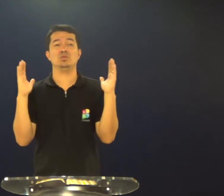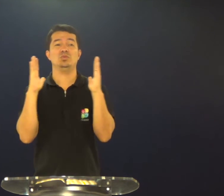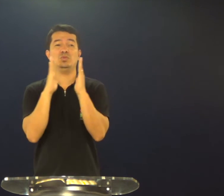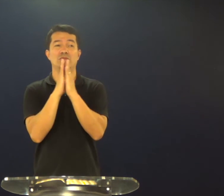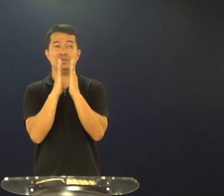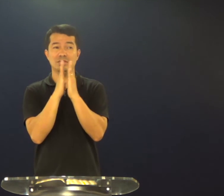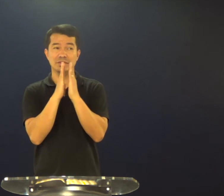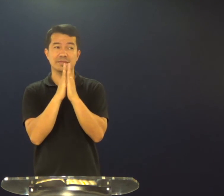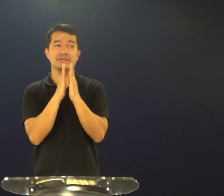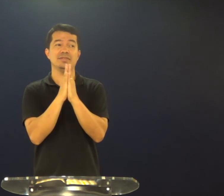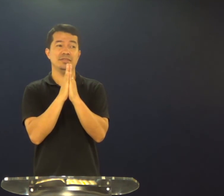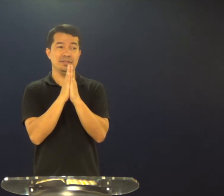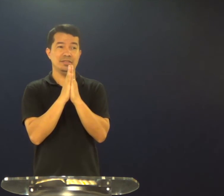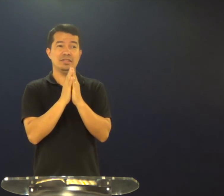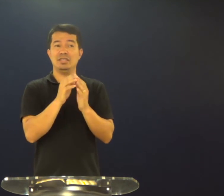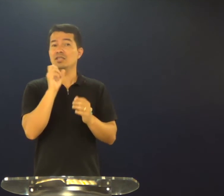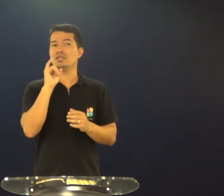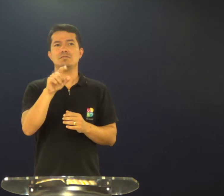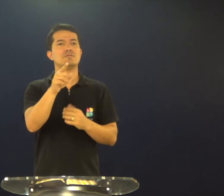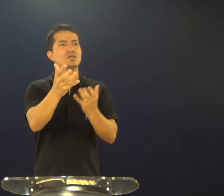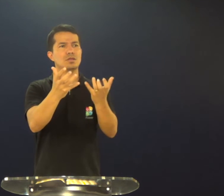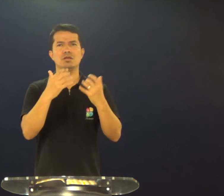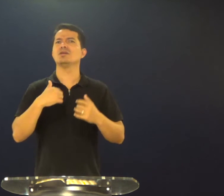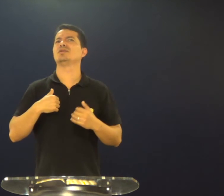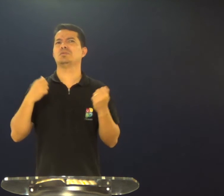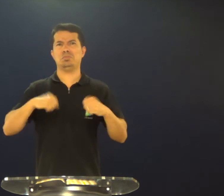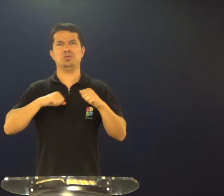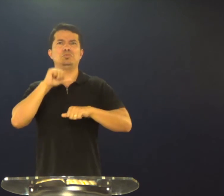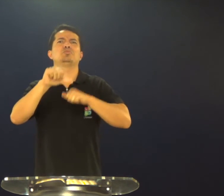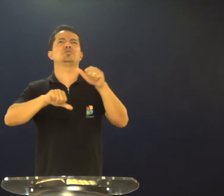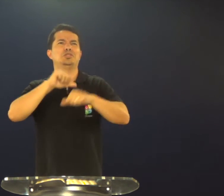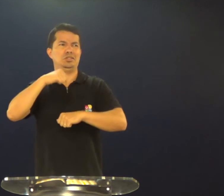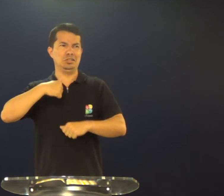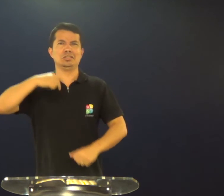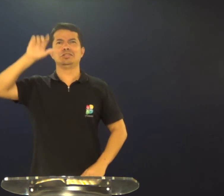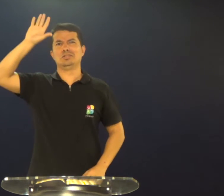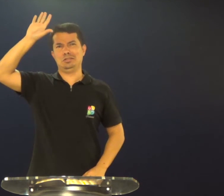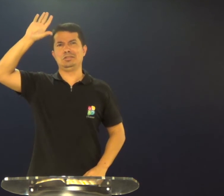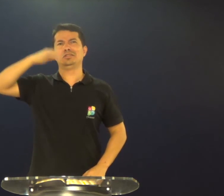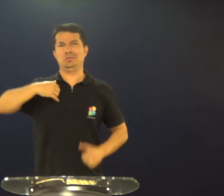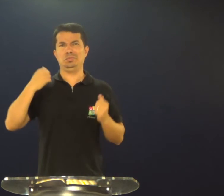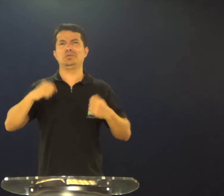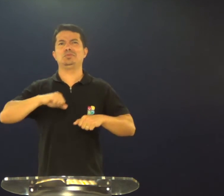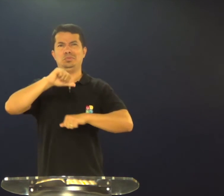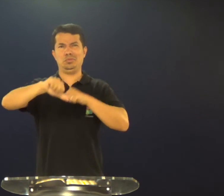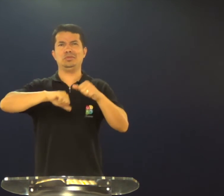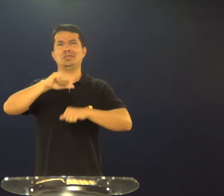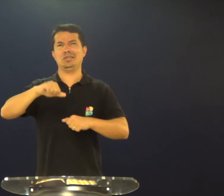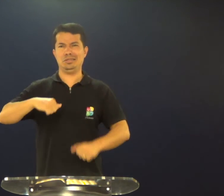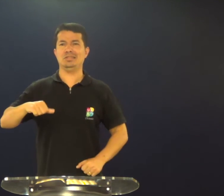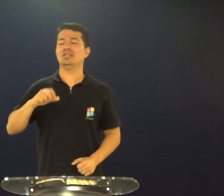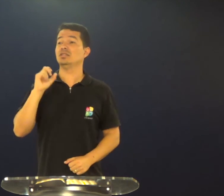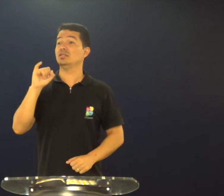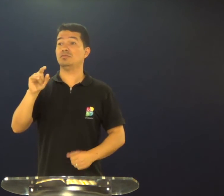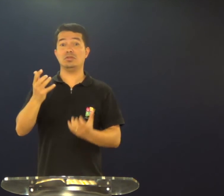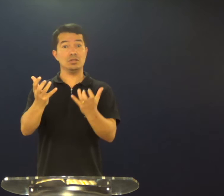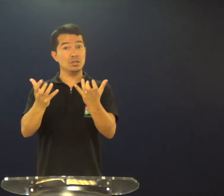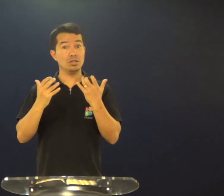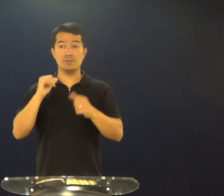Eu quero orar por pessoas que querem mudança, se você verdadeiramente quer